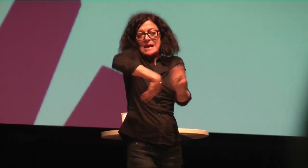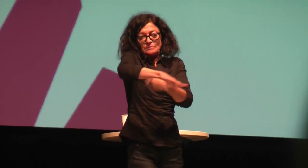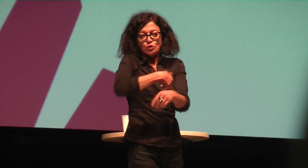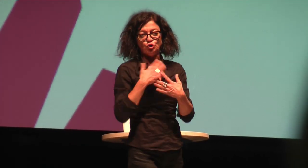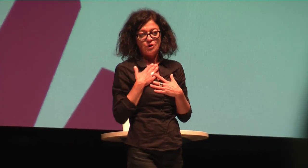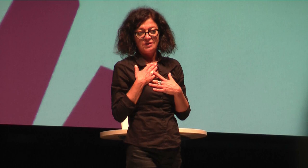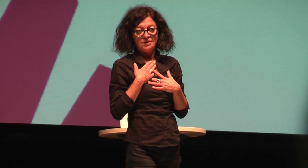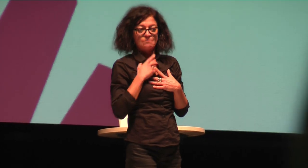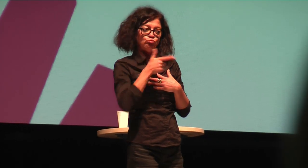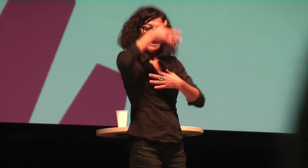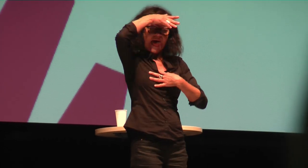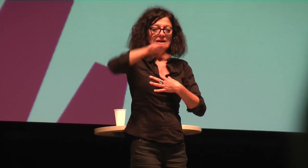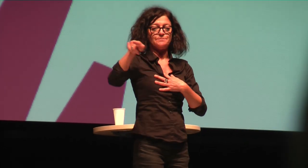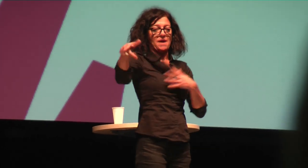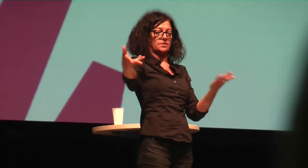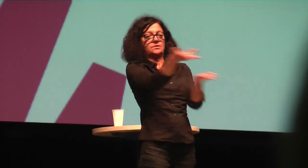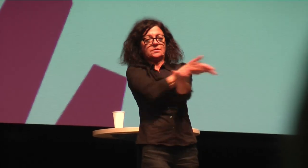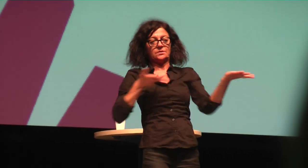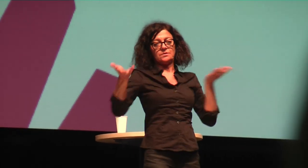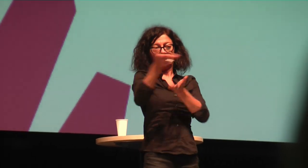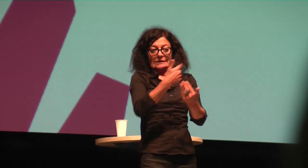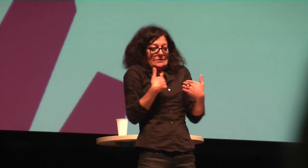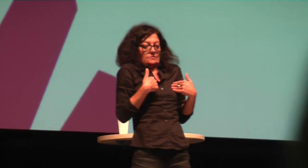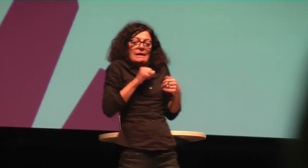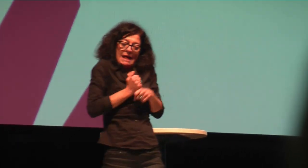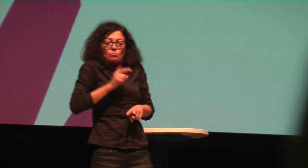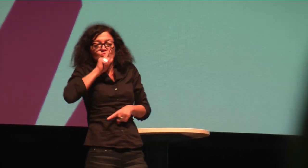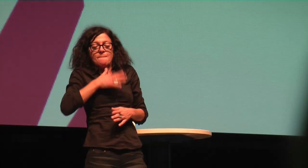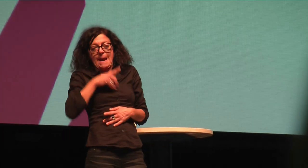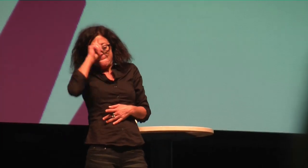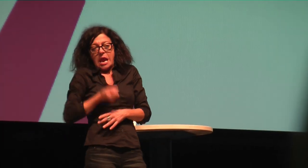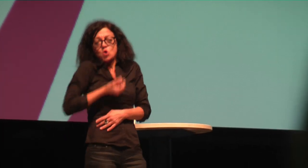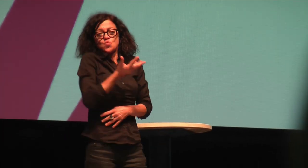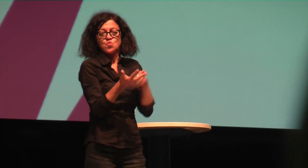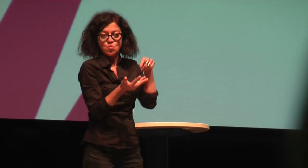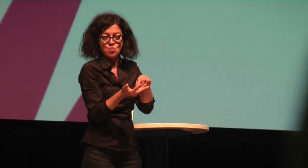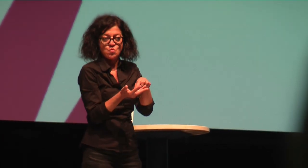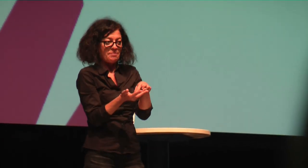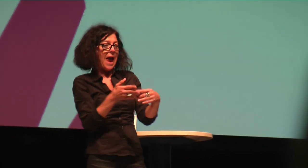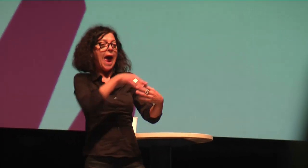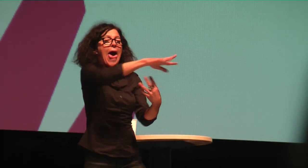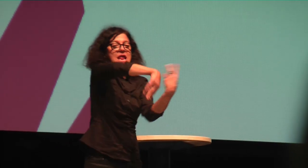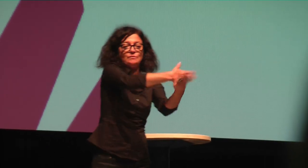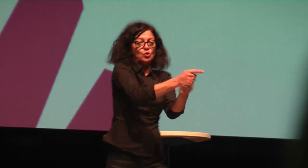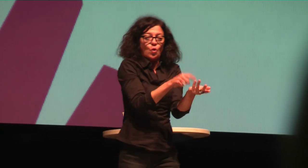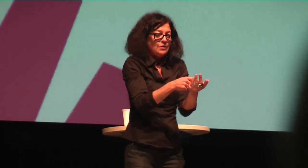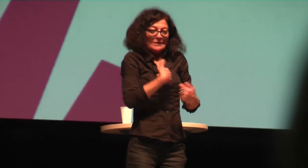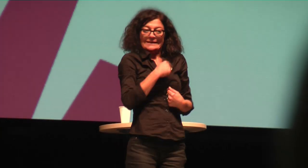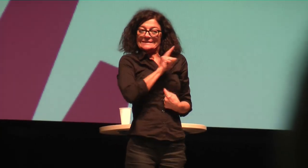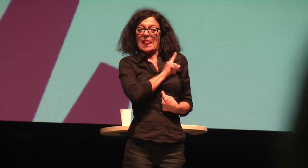Experte jetzt in dieser Diskussion und kann mich da auch nicht wirklich einmischen. Das müssen vielleicht, das müssen die Experten entscheiden,